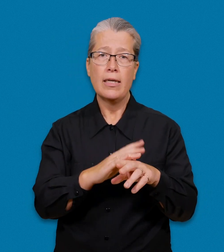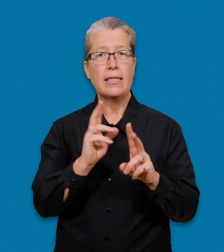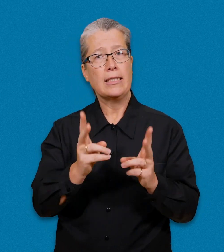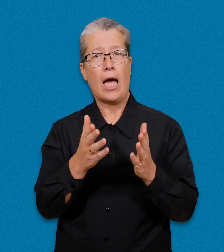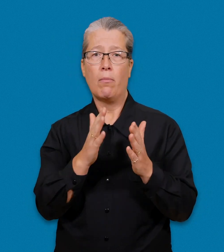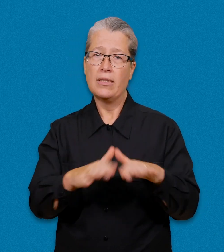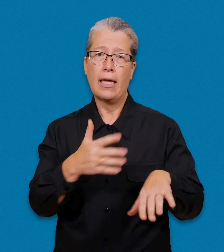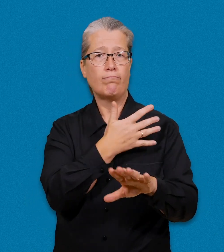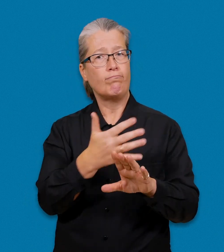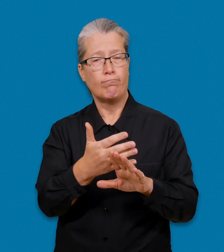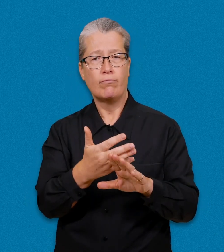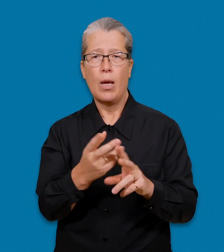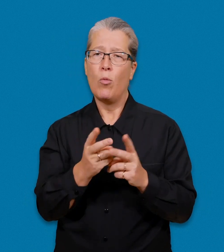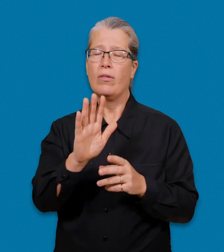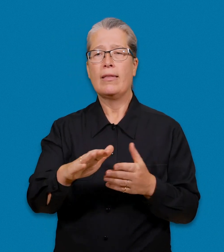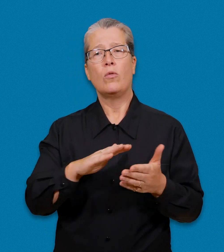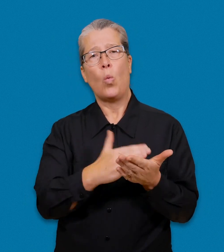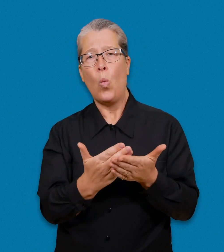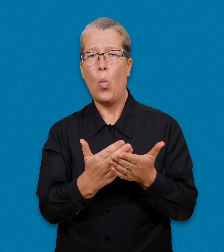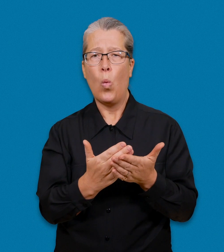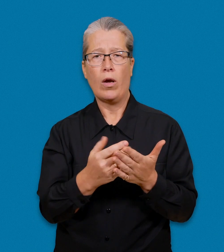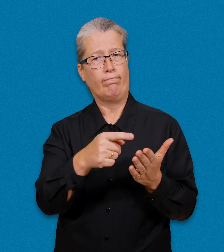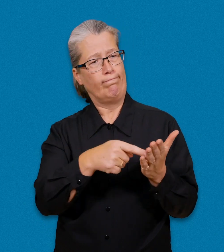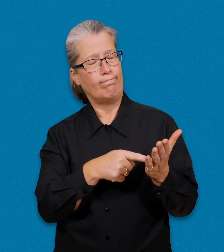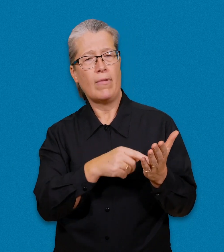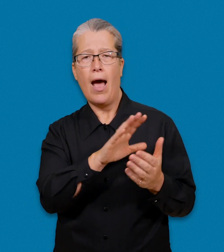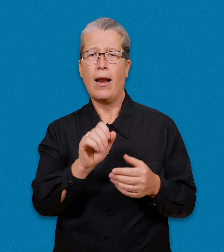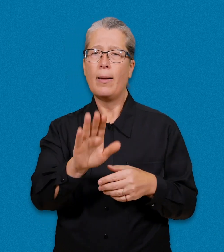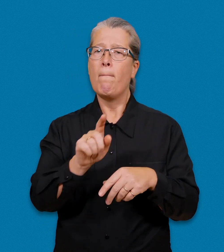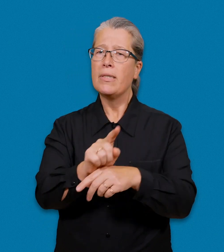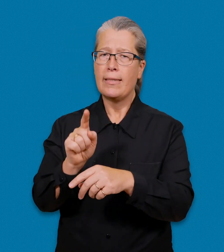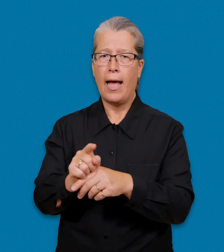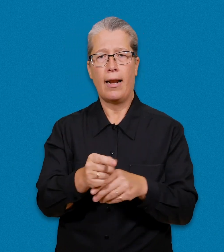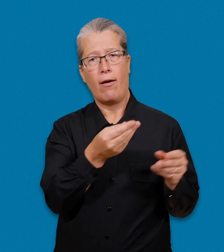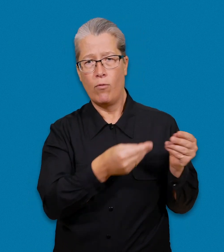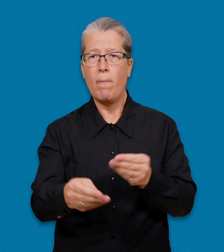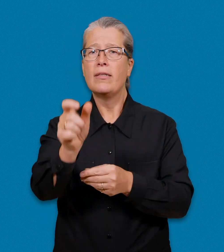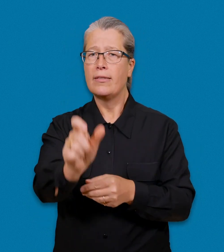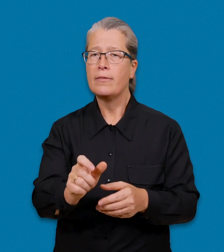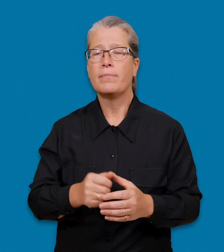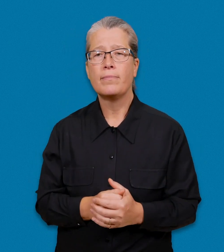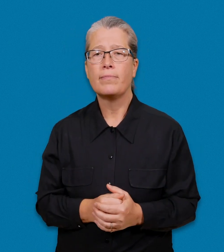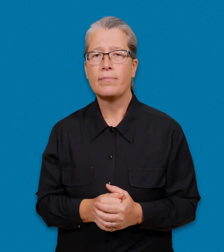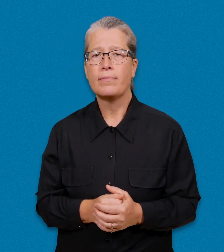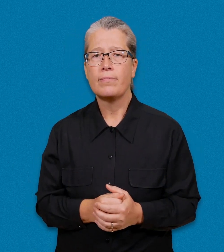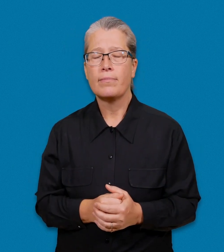tolklistan på samma sätt som hittills, det vill säga att tolkarna på tolklistan kan förmedlas för alla dina beställningar.